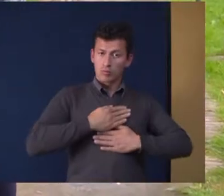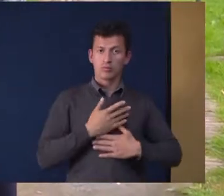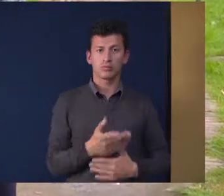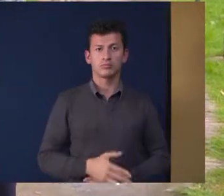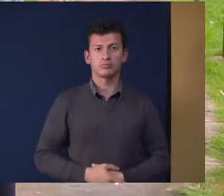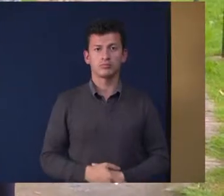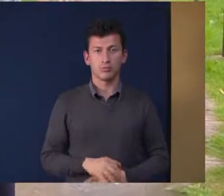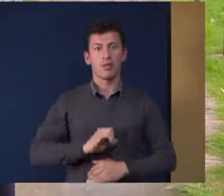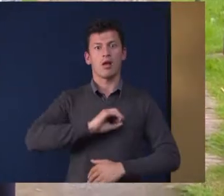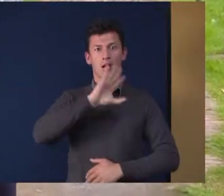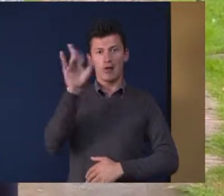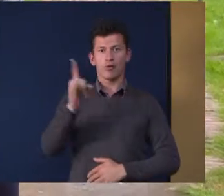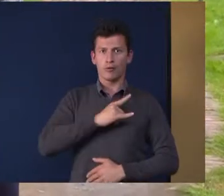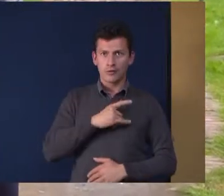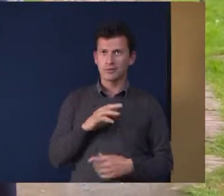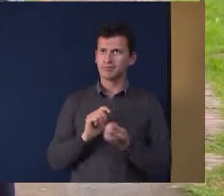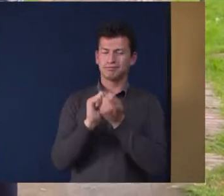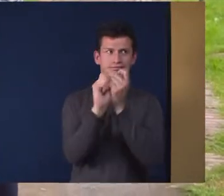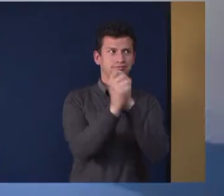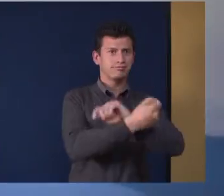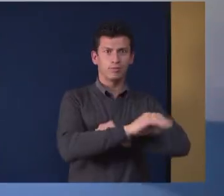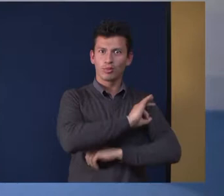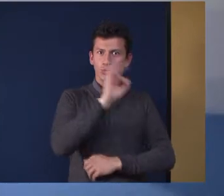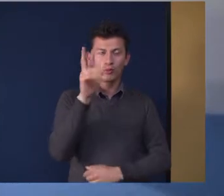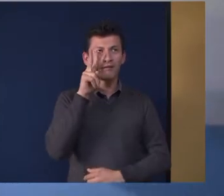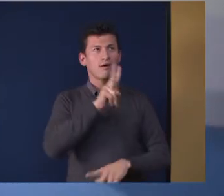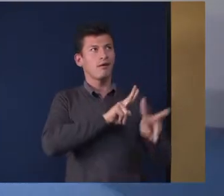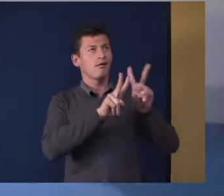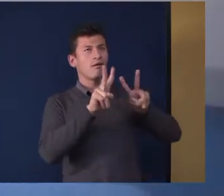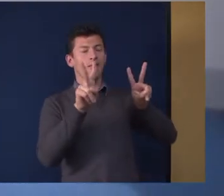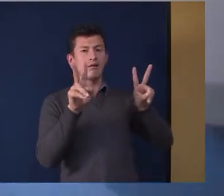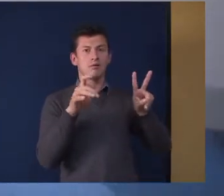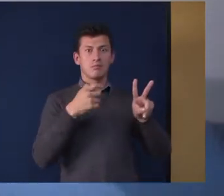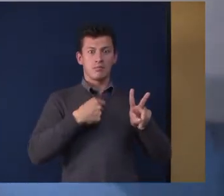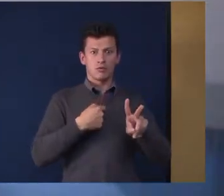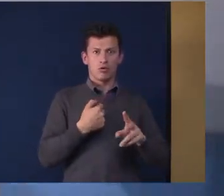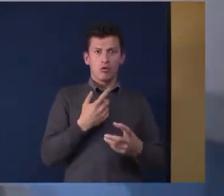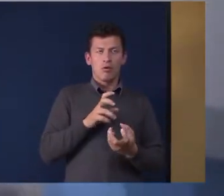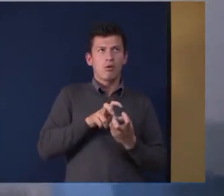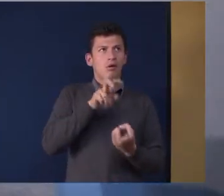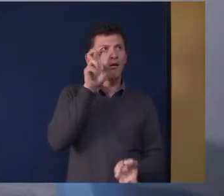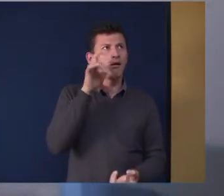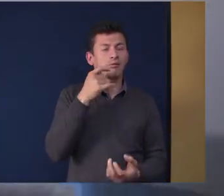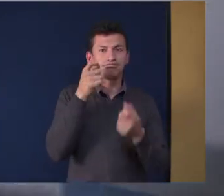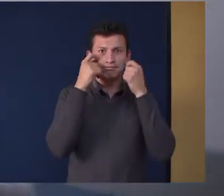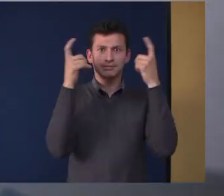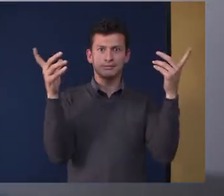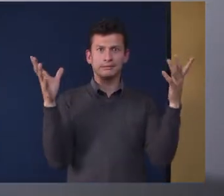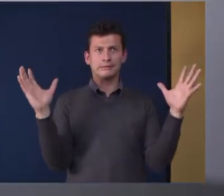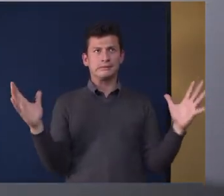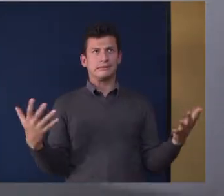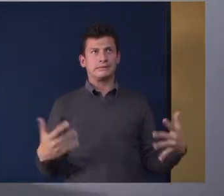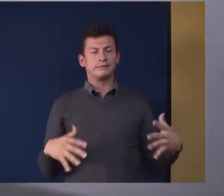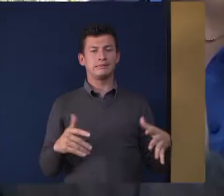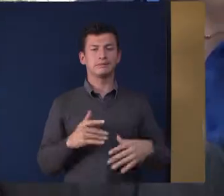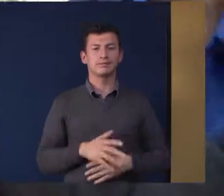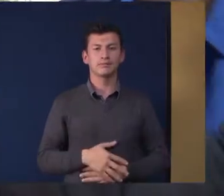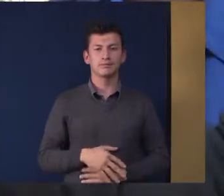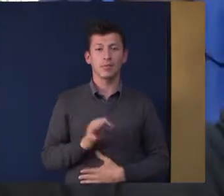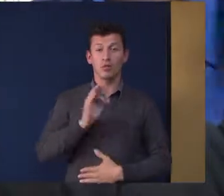cambiada, o sea, nunca la había visto así Mi reacción fue, o sea, estaba muy sorprendida Pues esto nunca se vio, nosotras ya estamos a punto